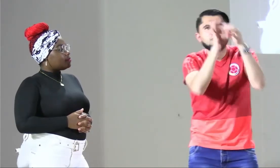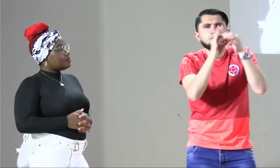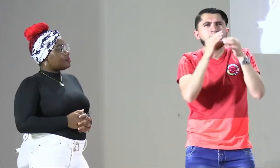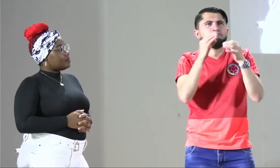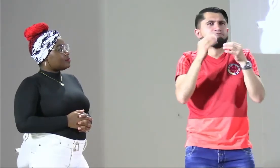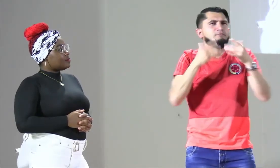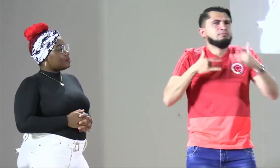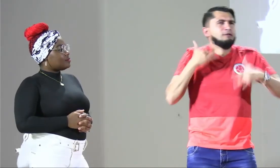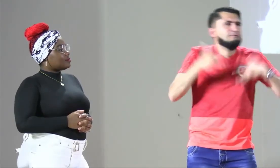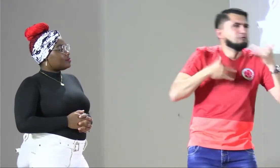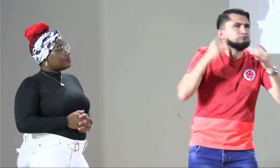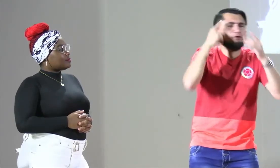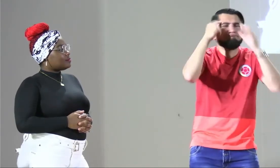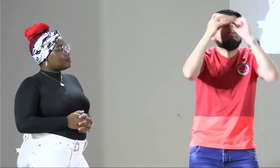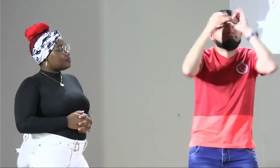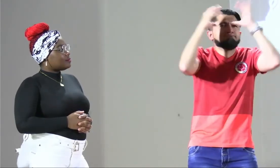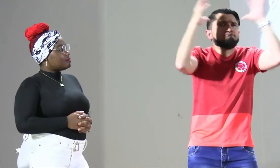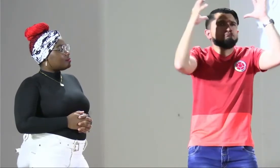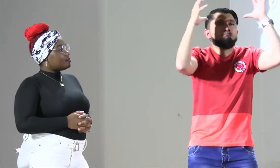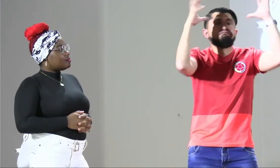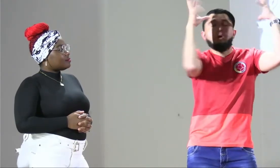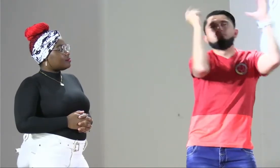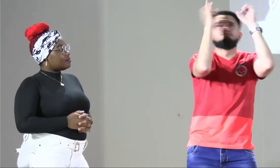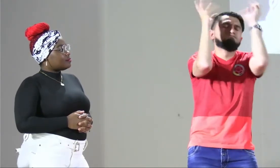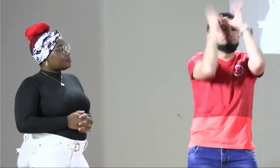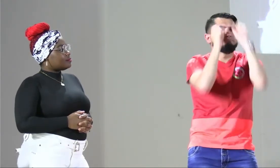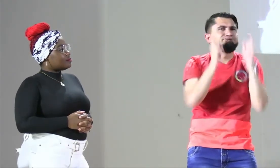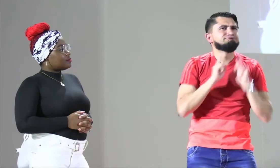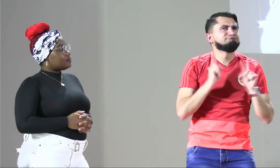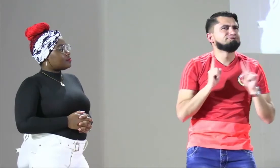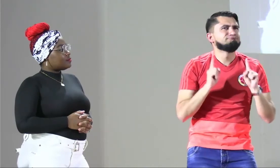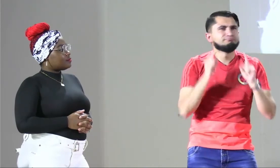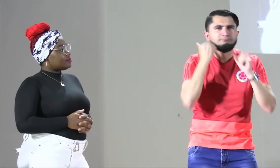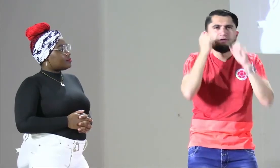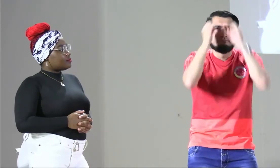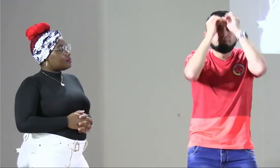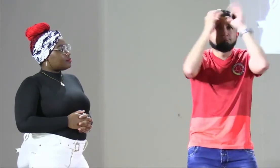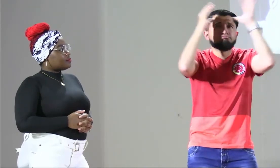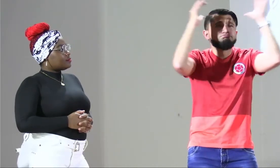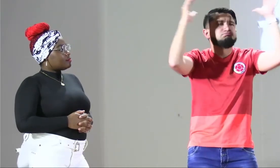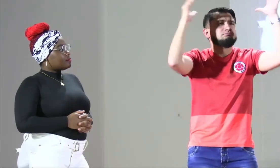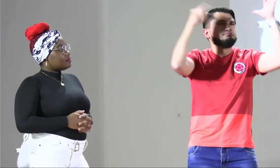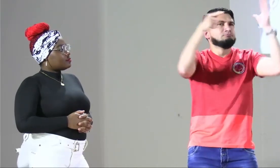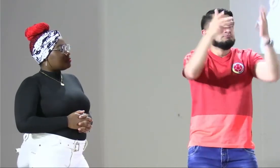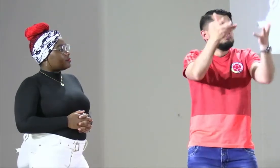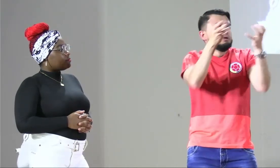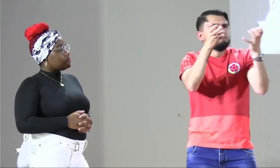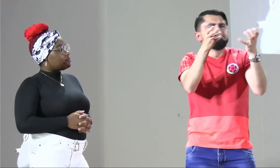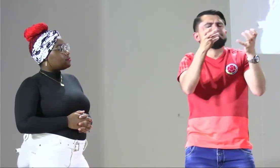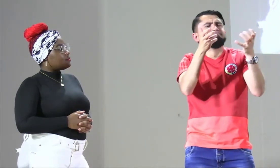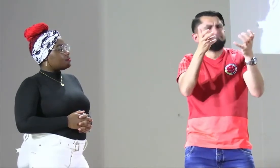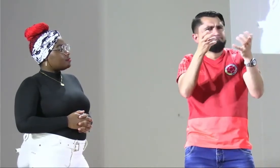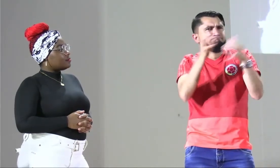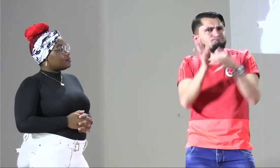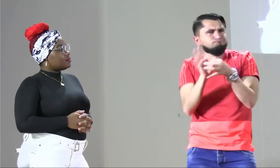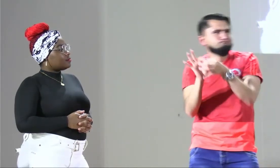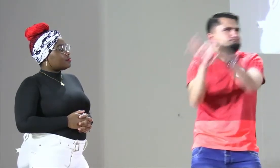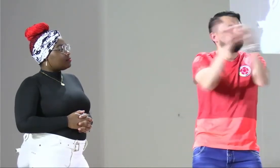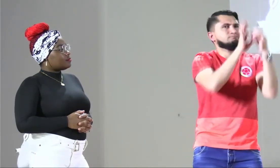han tenido y que está muy relacionado con el trabajo, la familia y su relación en la vida social. No queremos que